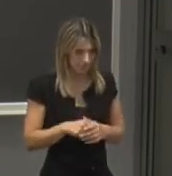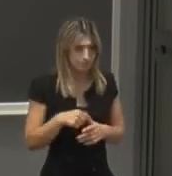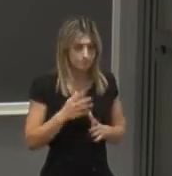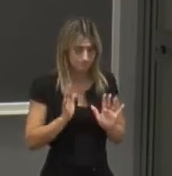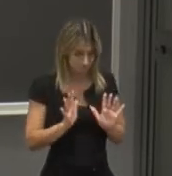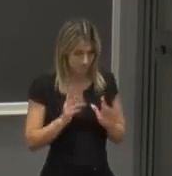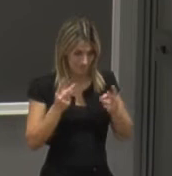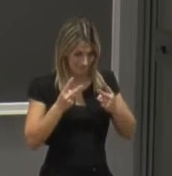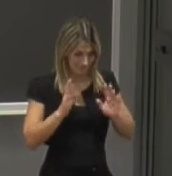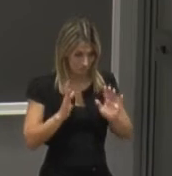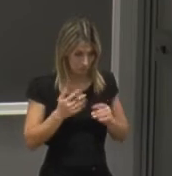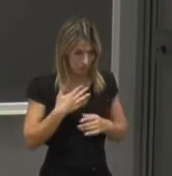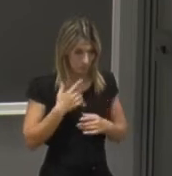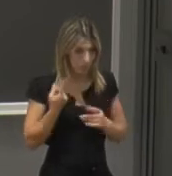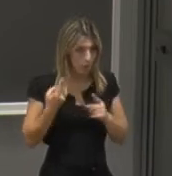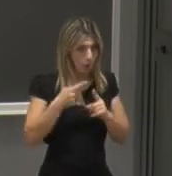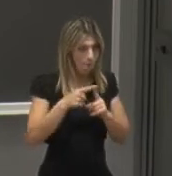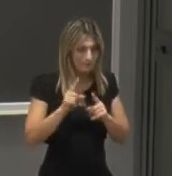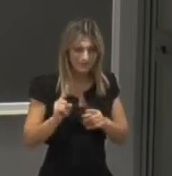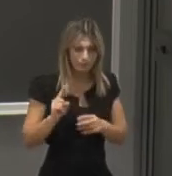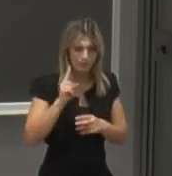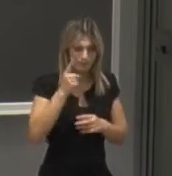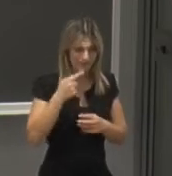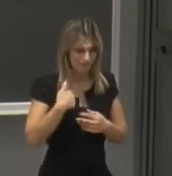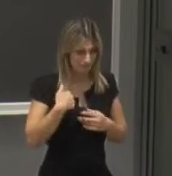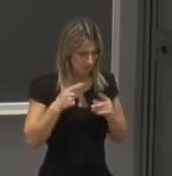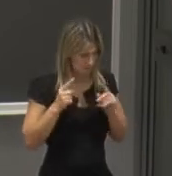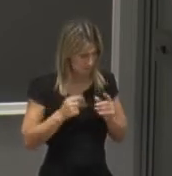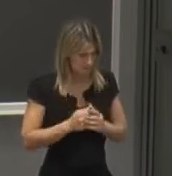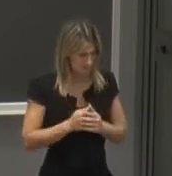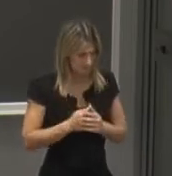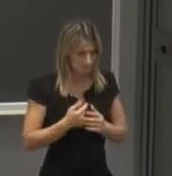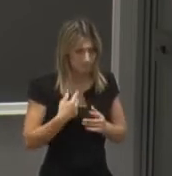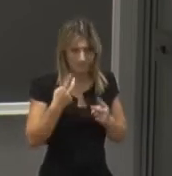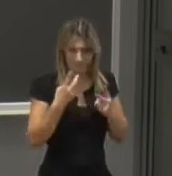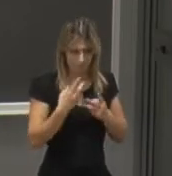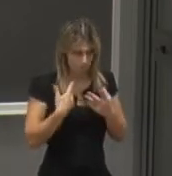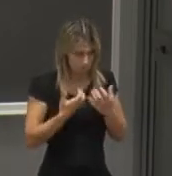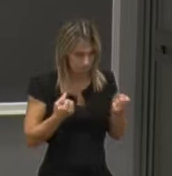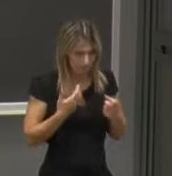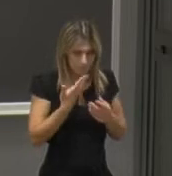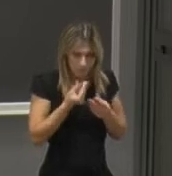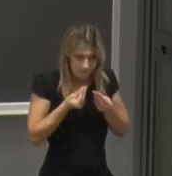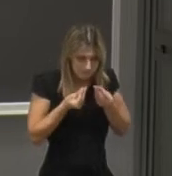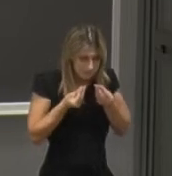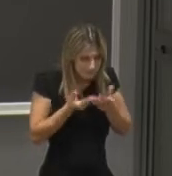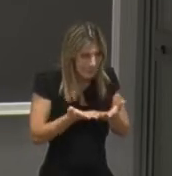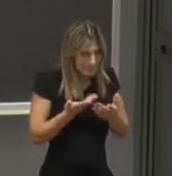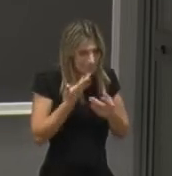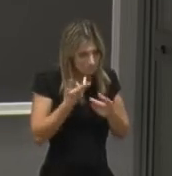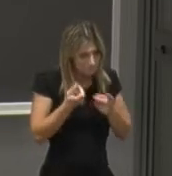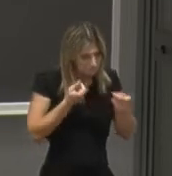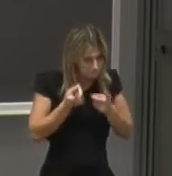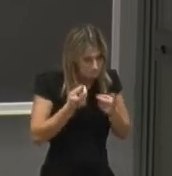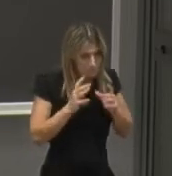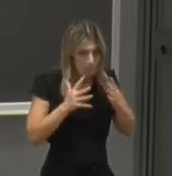effettivamente il mio obiettivo primario è in sostanza avvicinarvi a quello